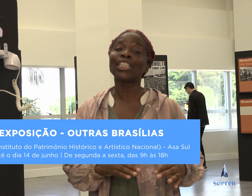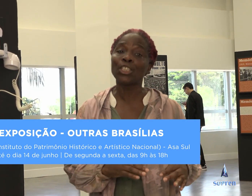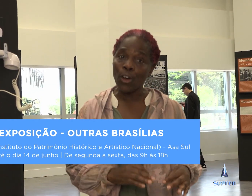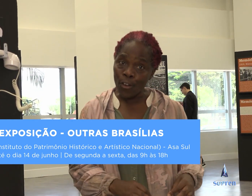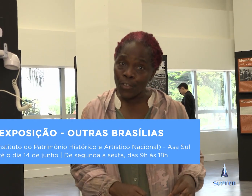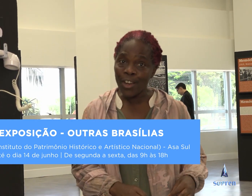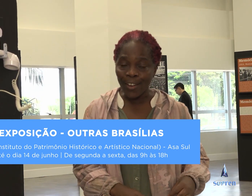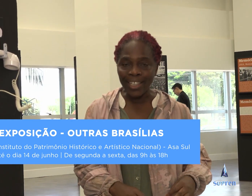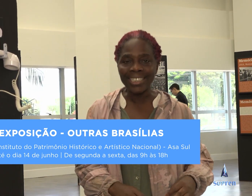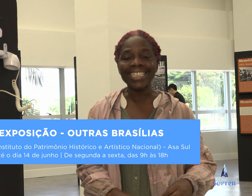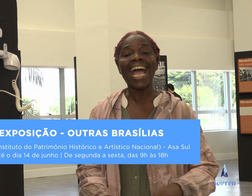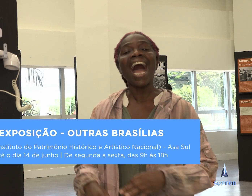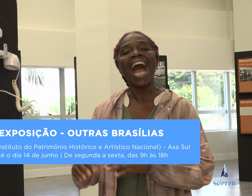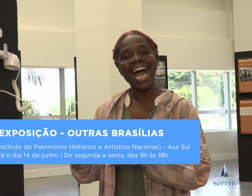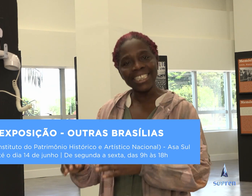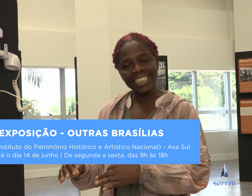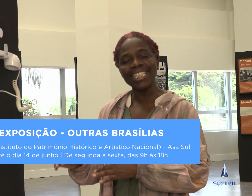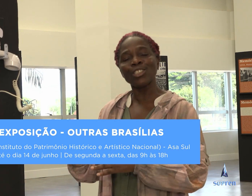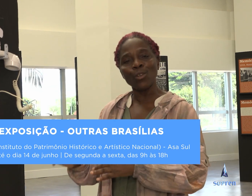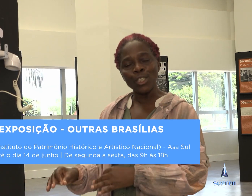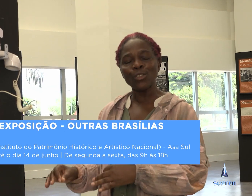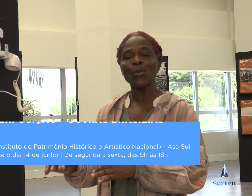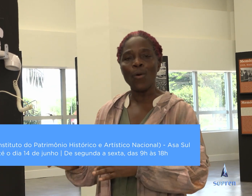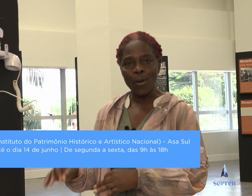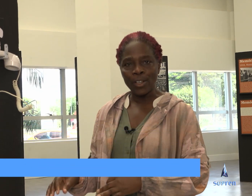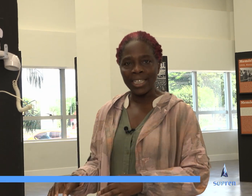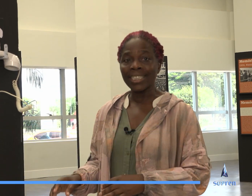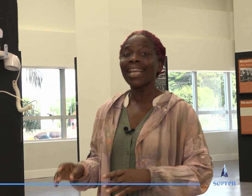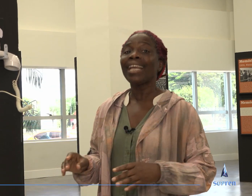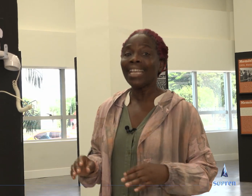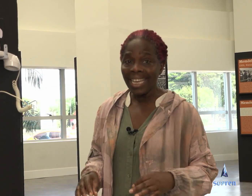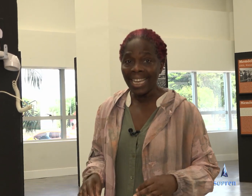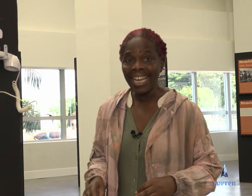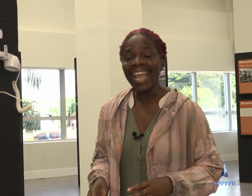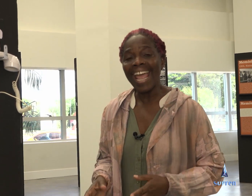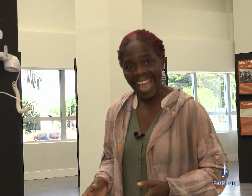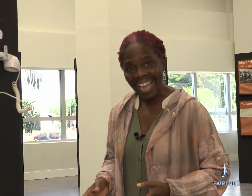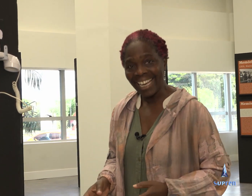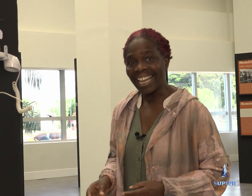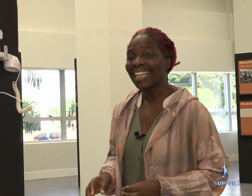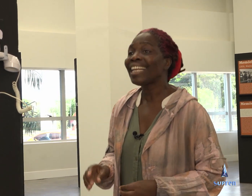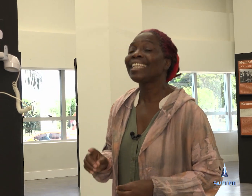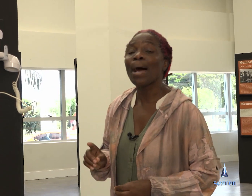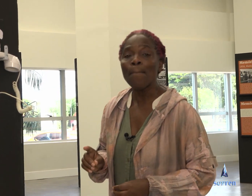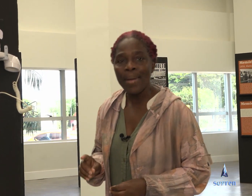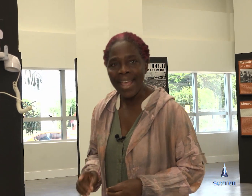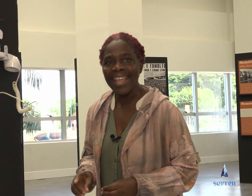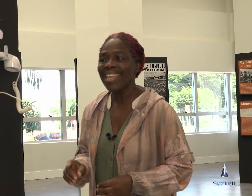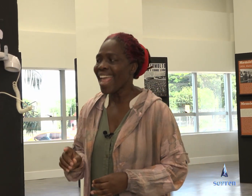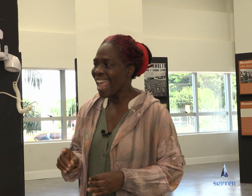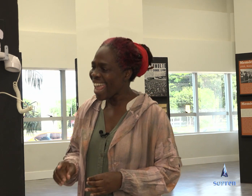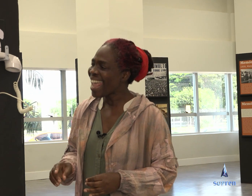das nove horas às dezoito horas. E ela também é